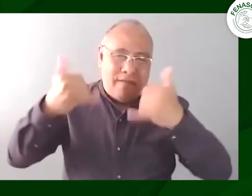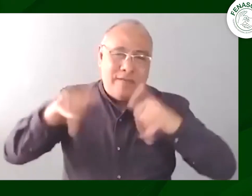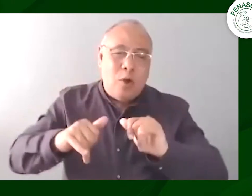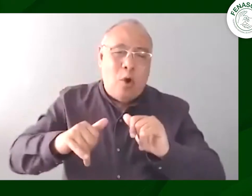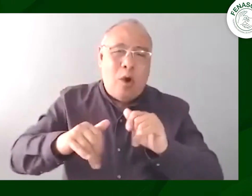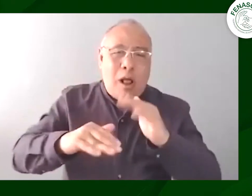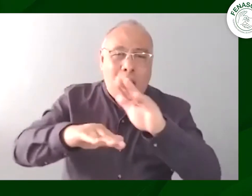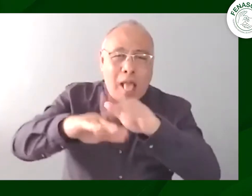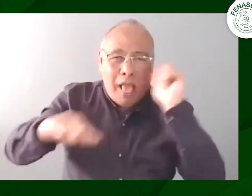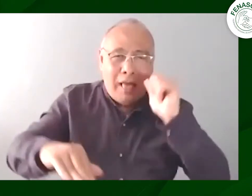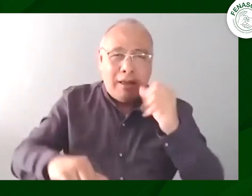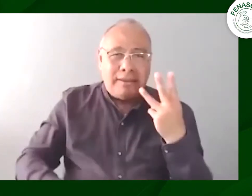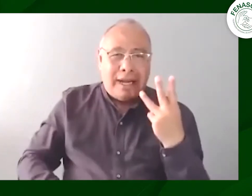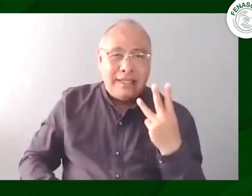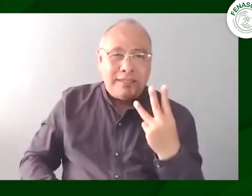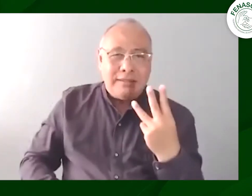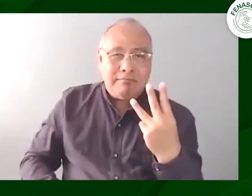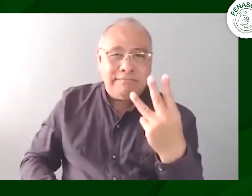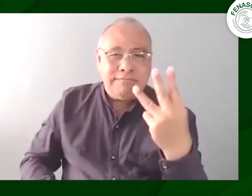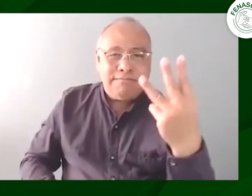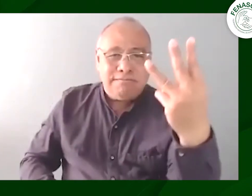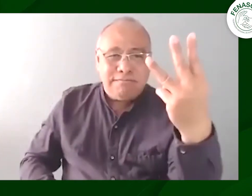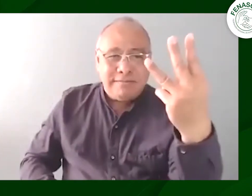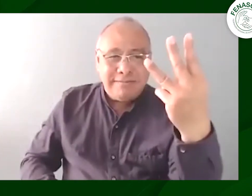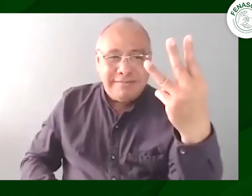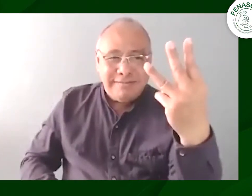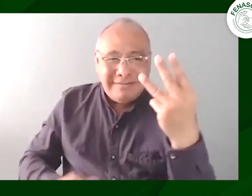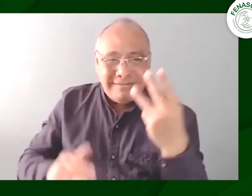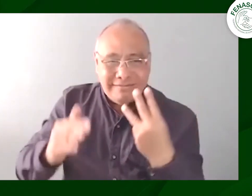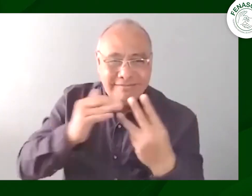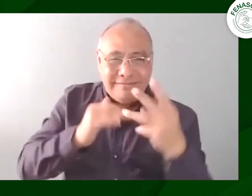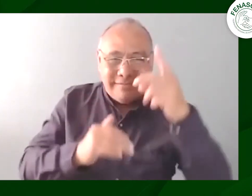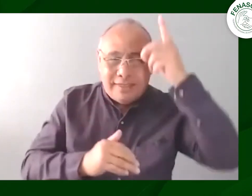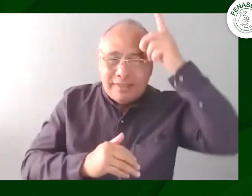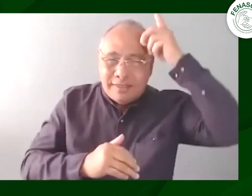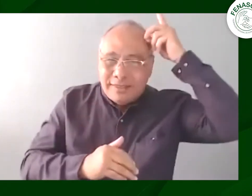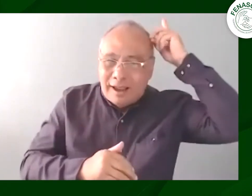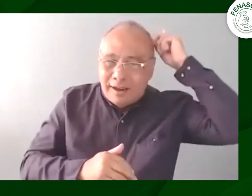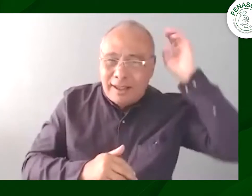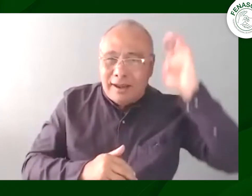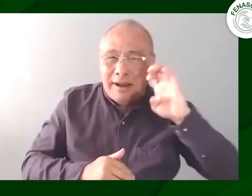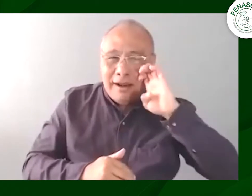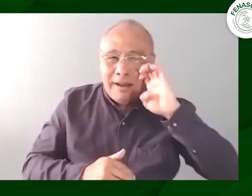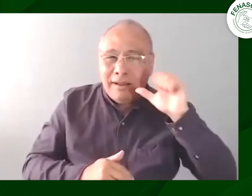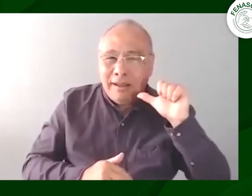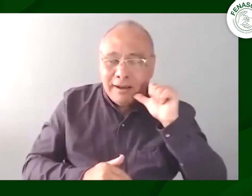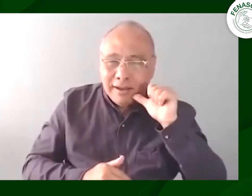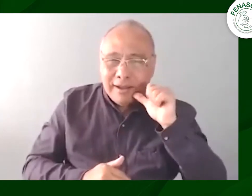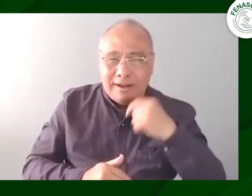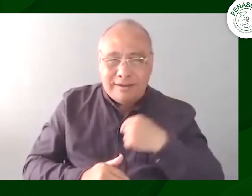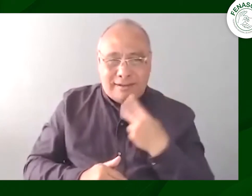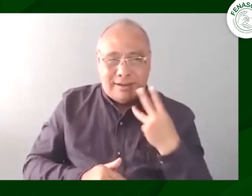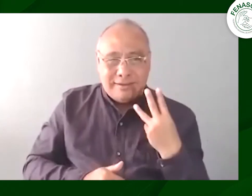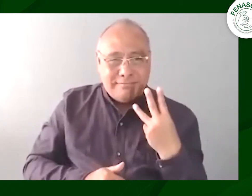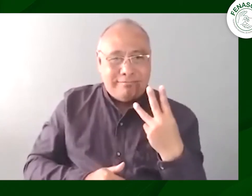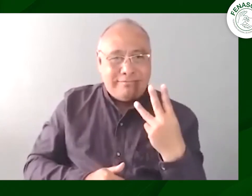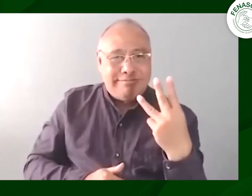que terminó perdón cuando se nos convocó a los tres representantes de la comunidad a subir